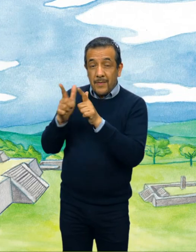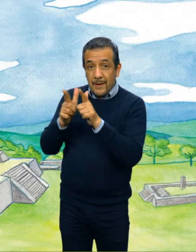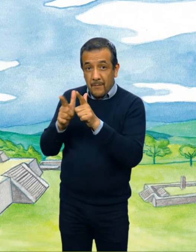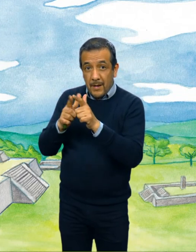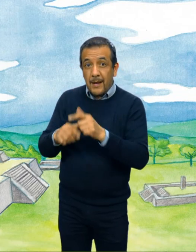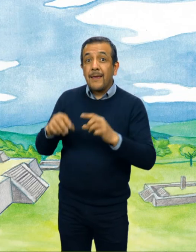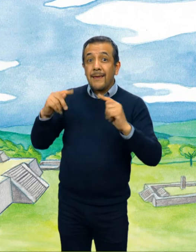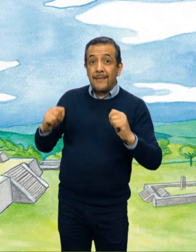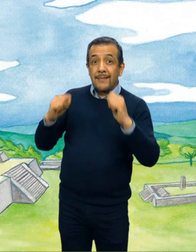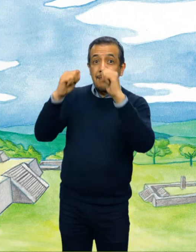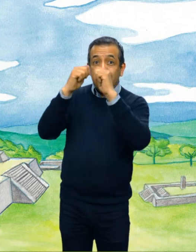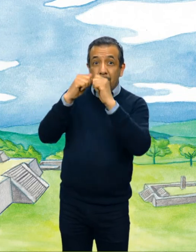de las Estelas.